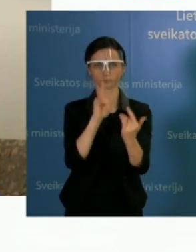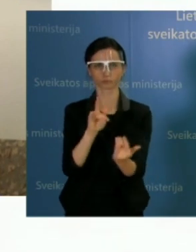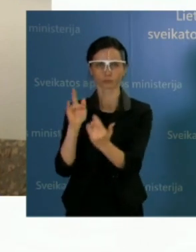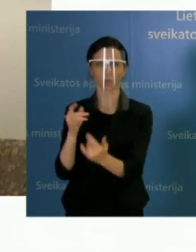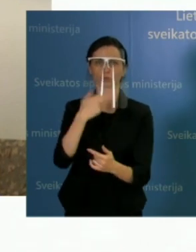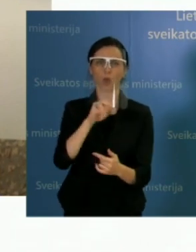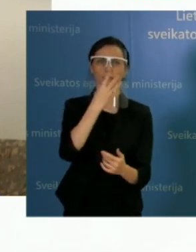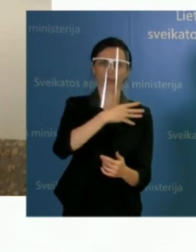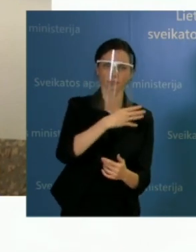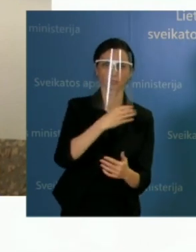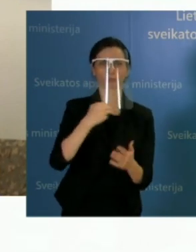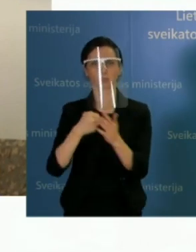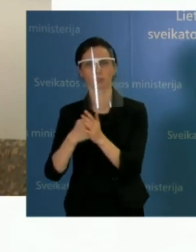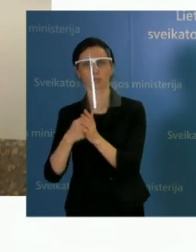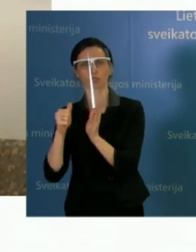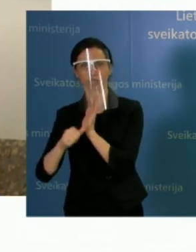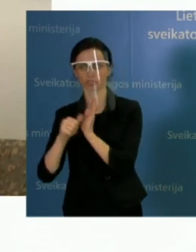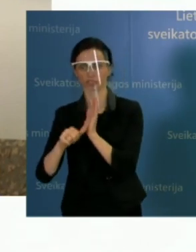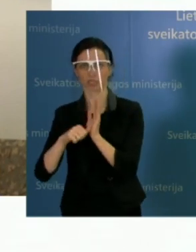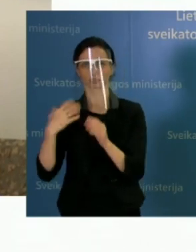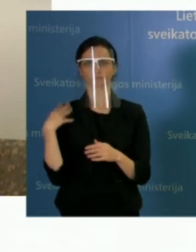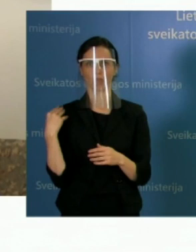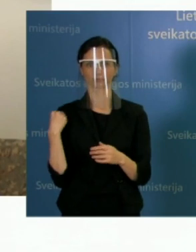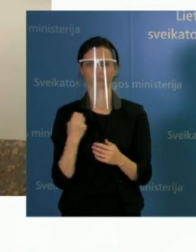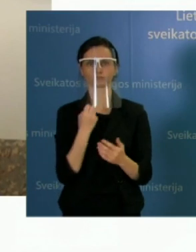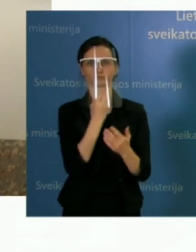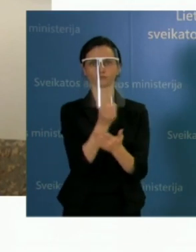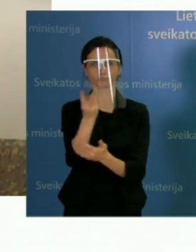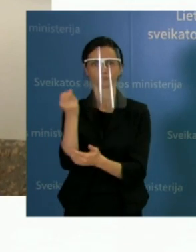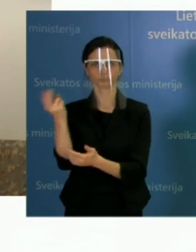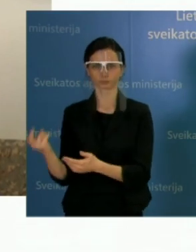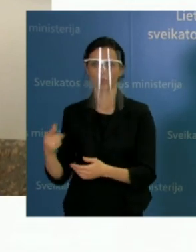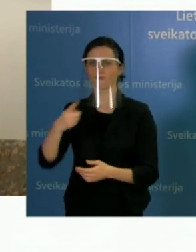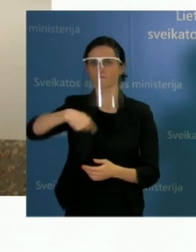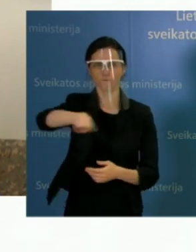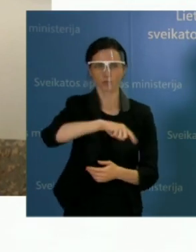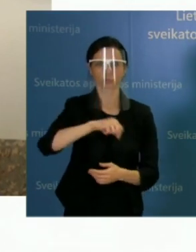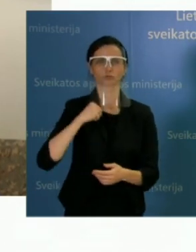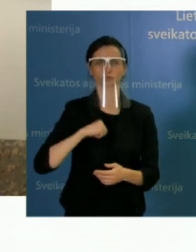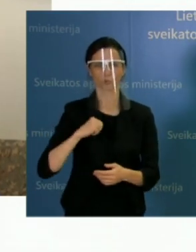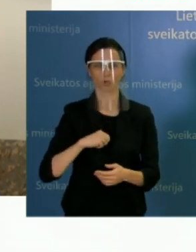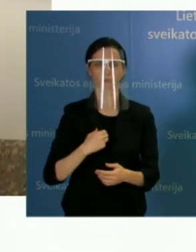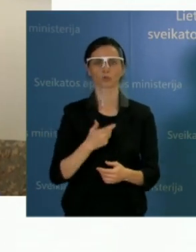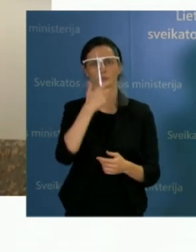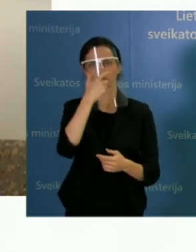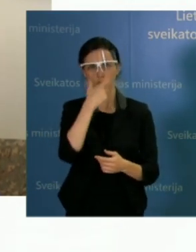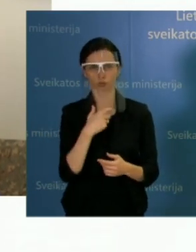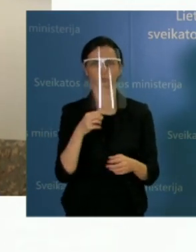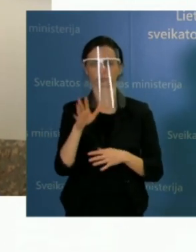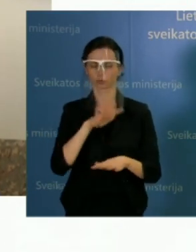Absolutai dauguma. Visų būklės yra rimtos, renginologiškai yra